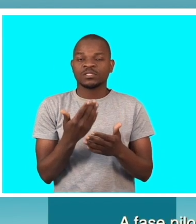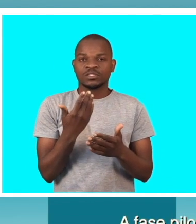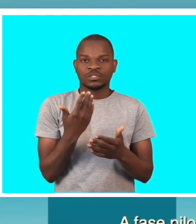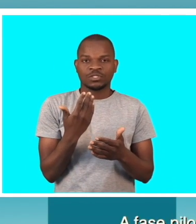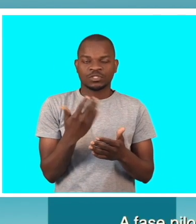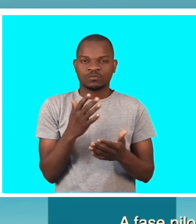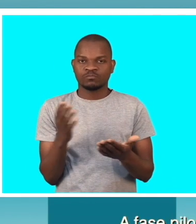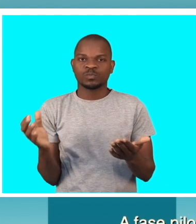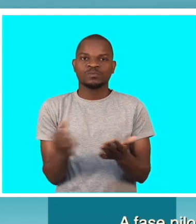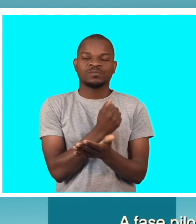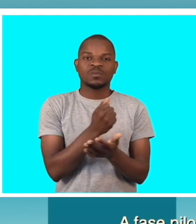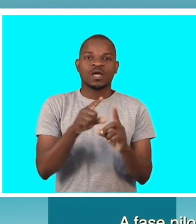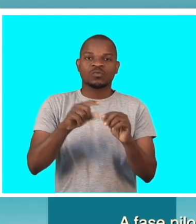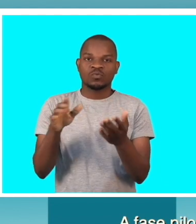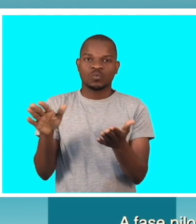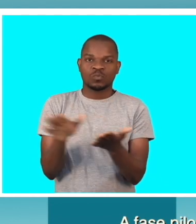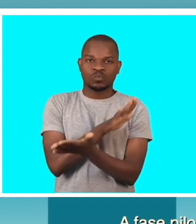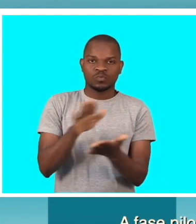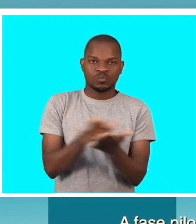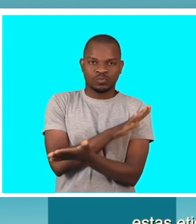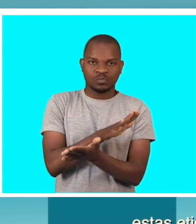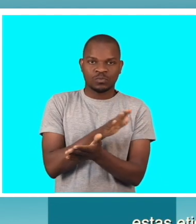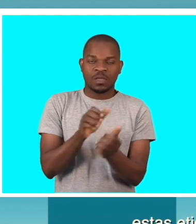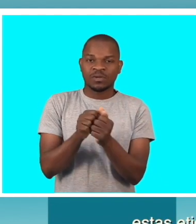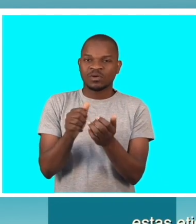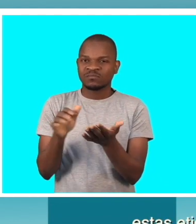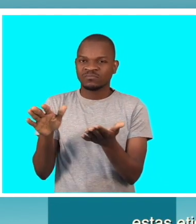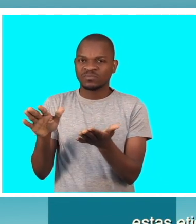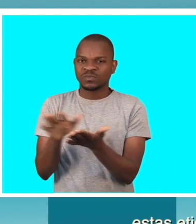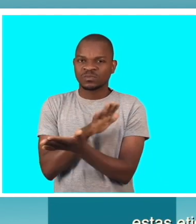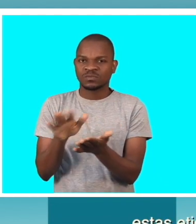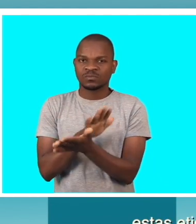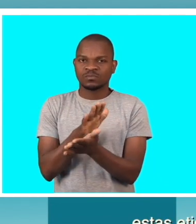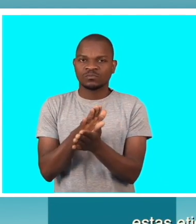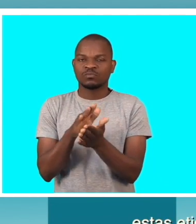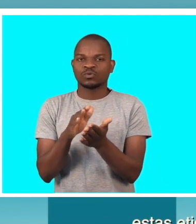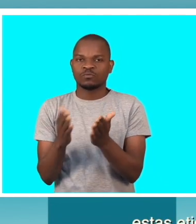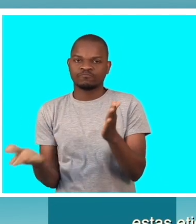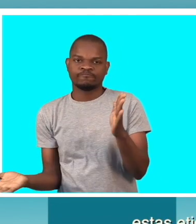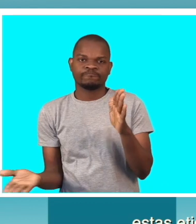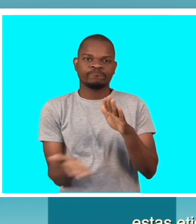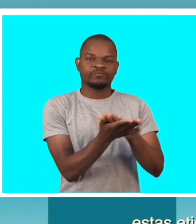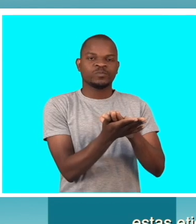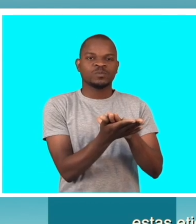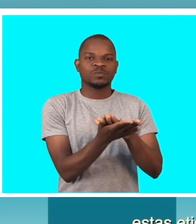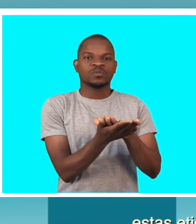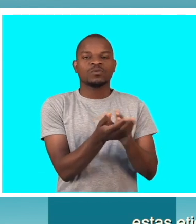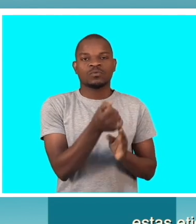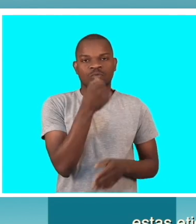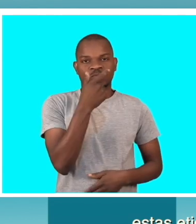impressora, que é para poder fazer as etiquetas. E estas etiquetas vão ser coladas nas saquetas que depois vão ser aviadas aos